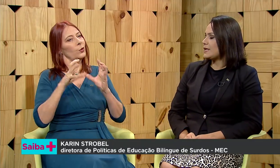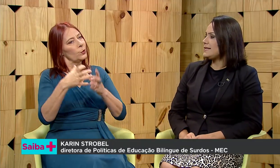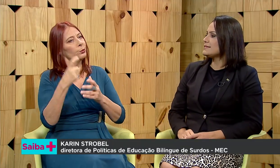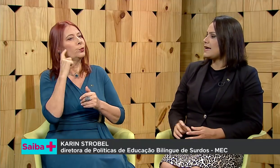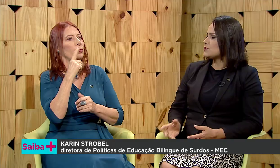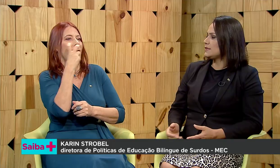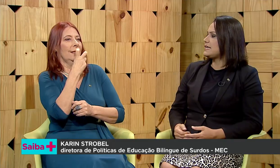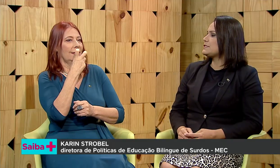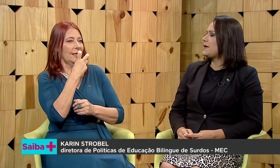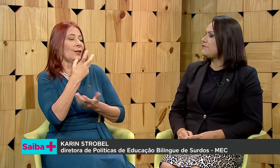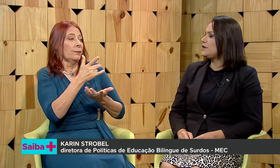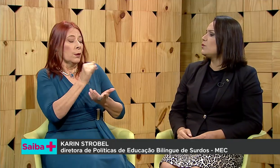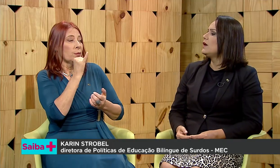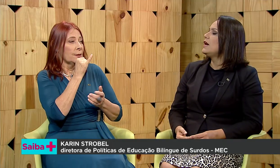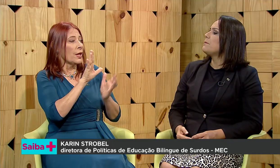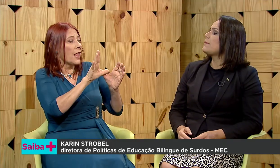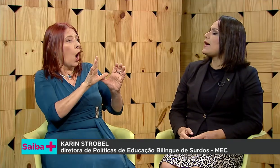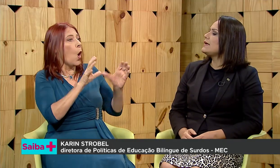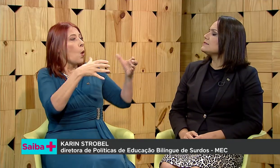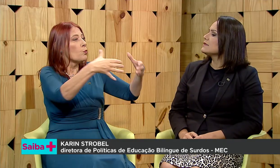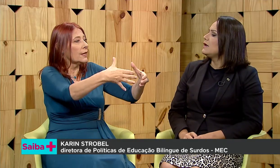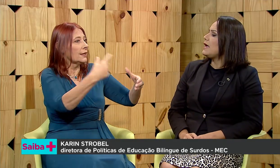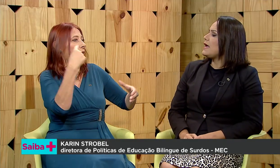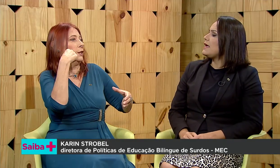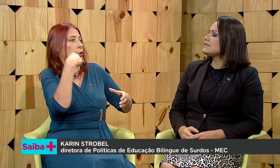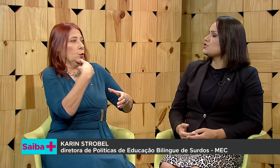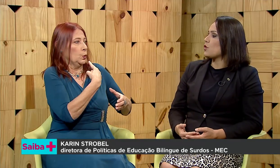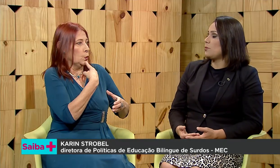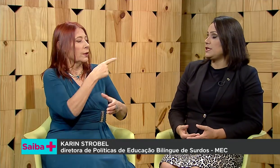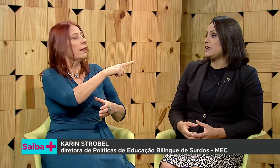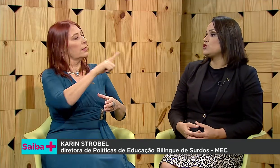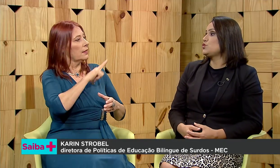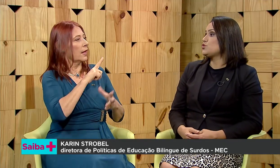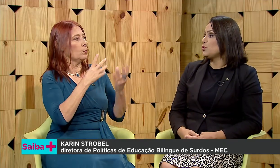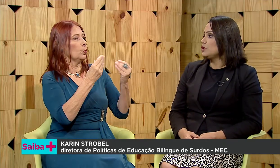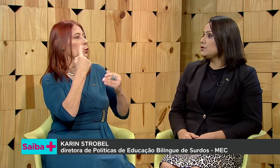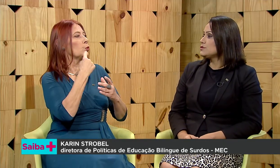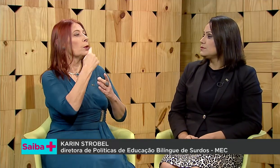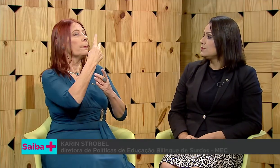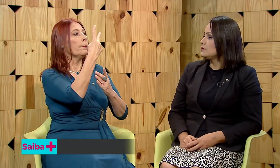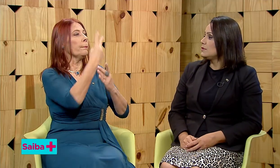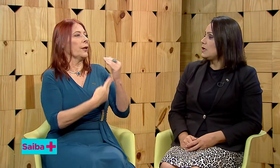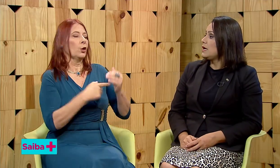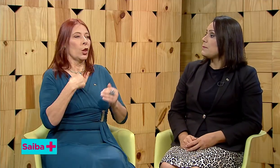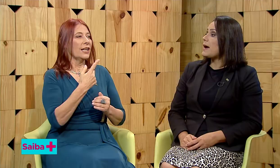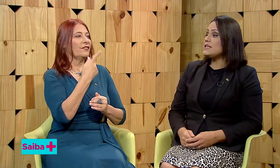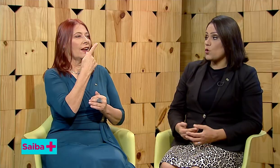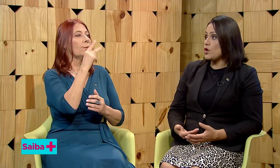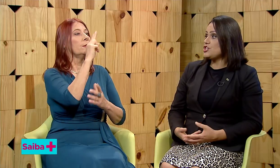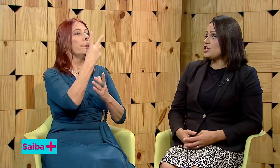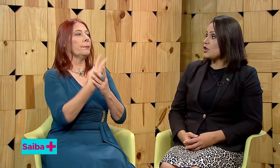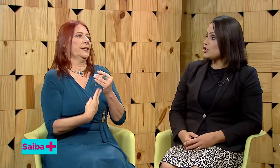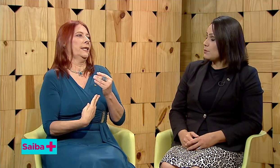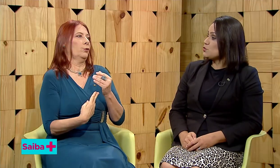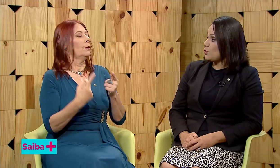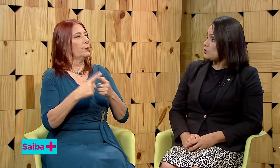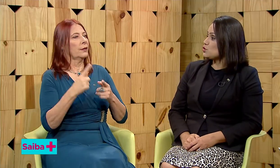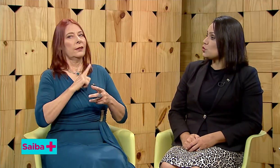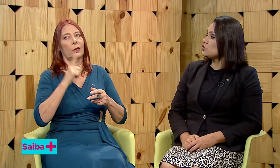oralizados que têm esse perfil, mas existe a comunidade dos surdos. Mas hoje em dia nós temos muitos surdos